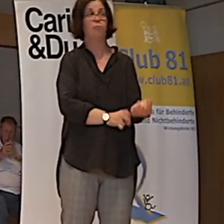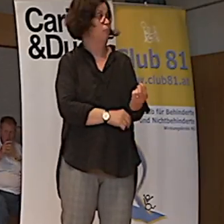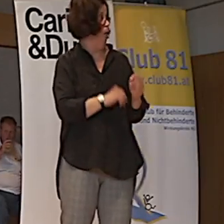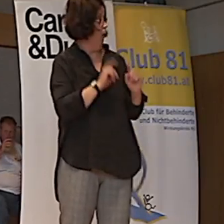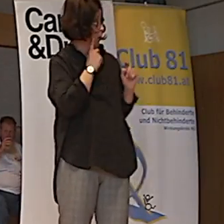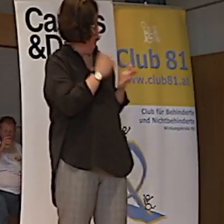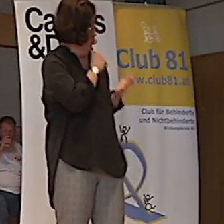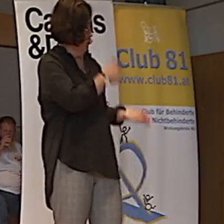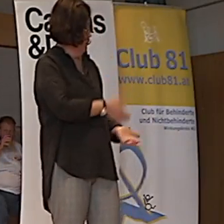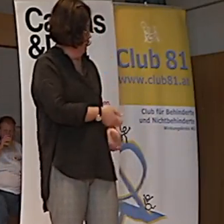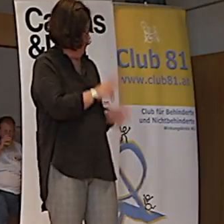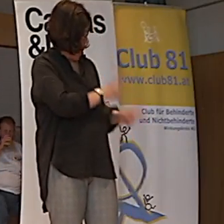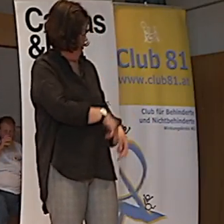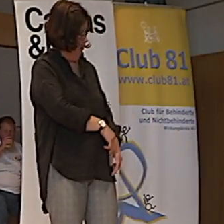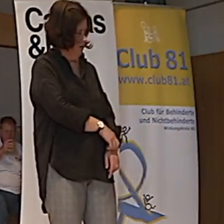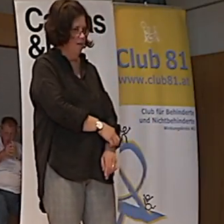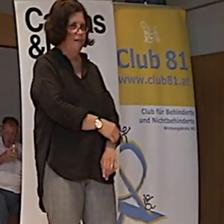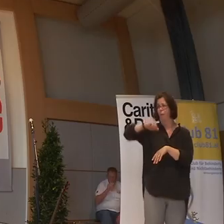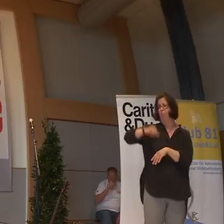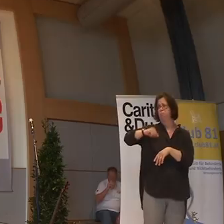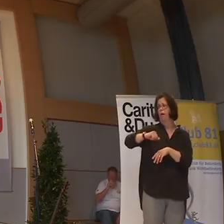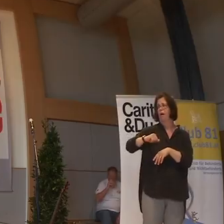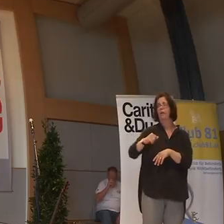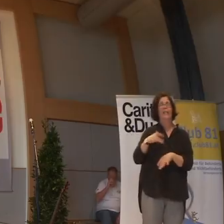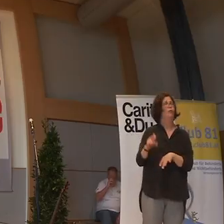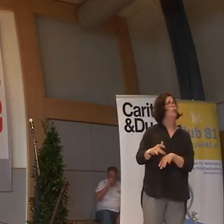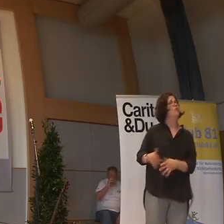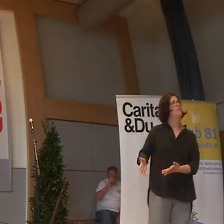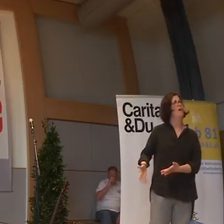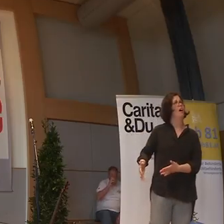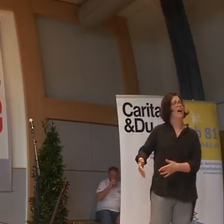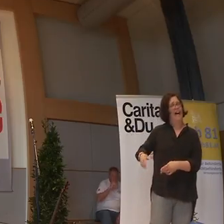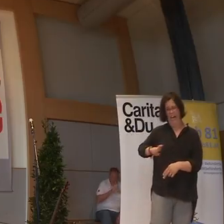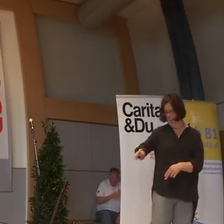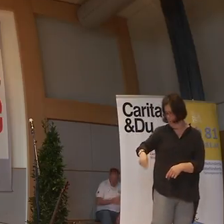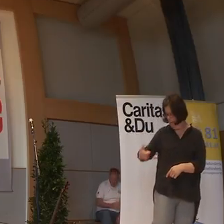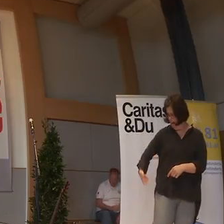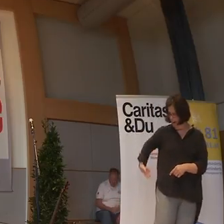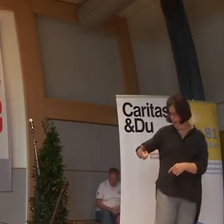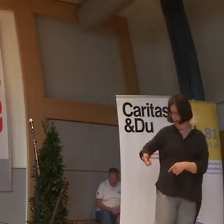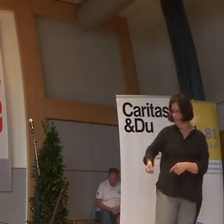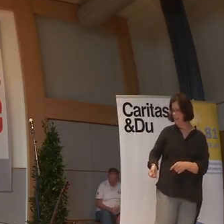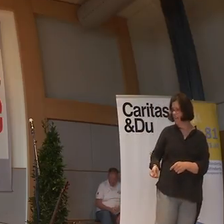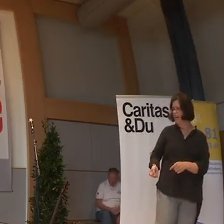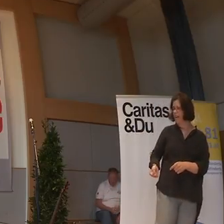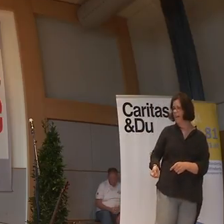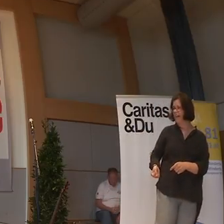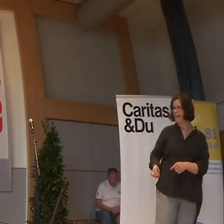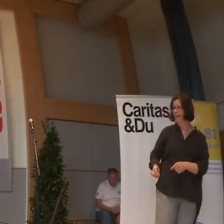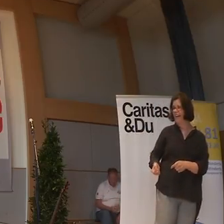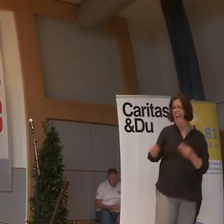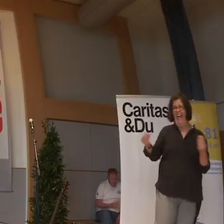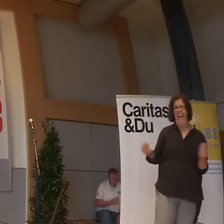Nichts zum Lachen, nicht ernst. Aber ich spiel jetzt am rechten Hinterrad. Ich bin